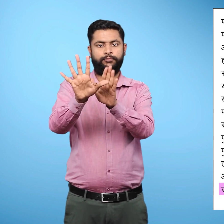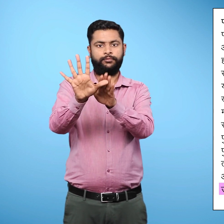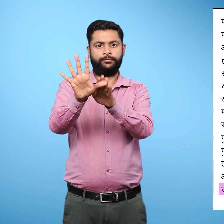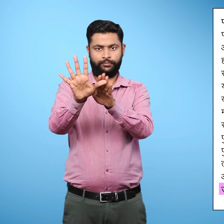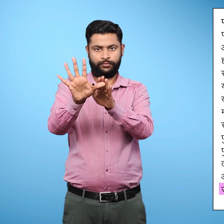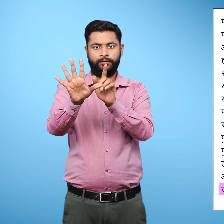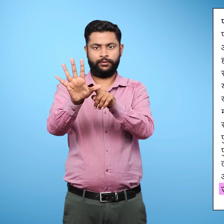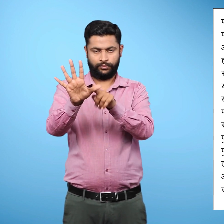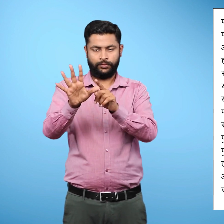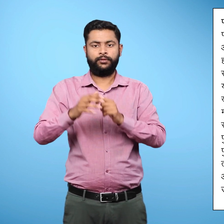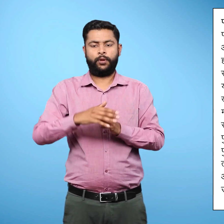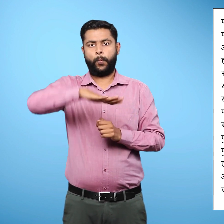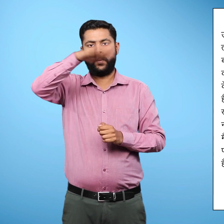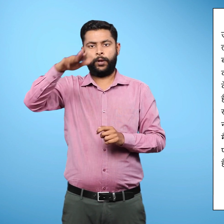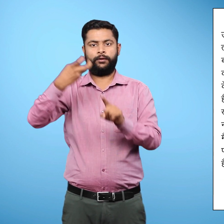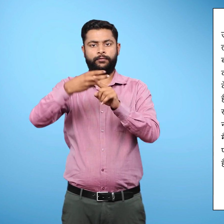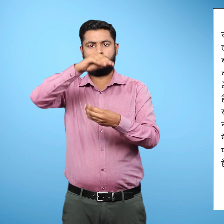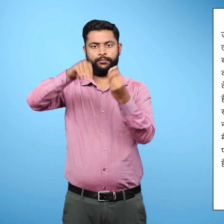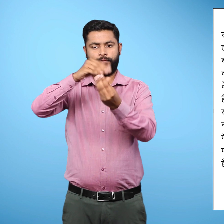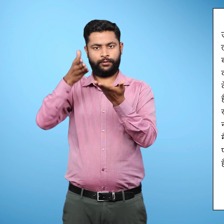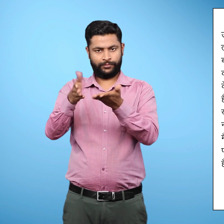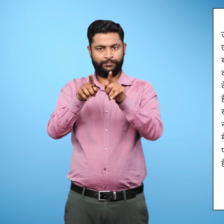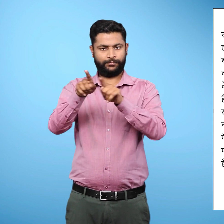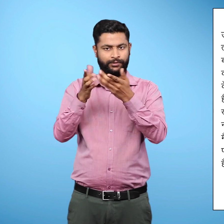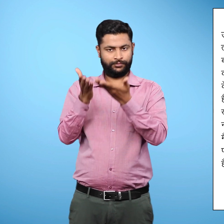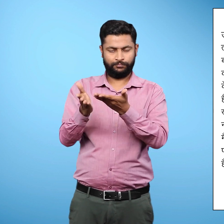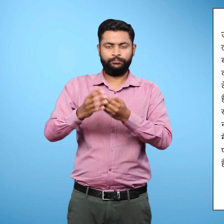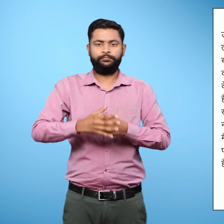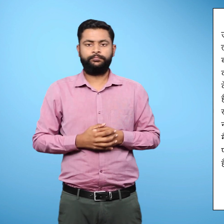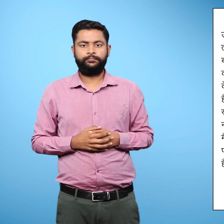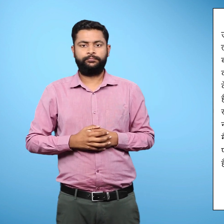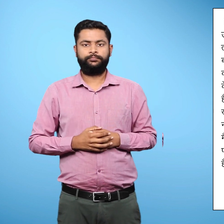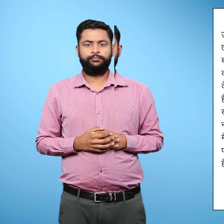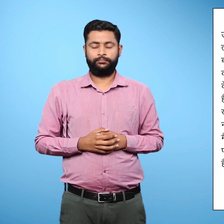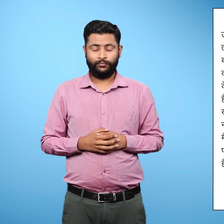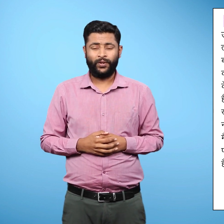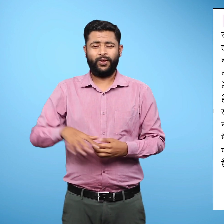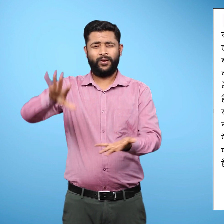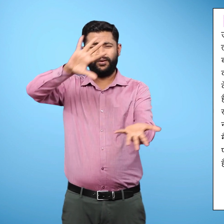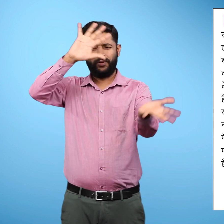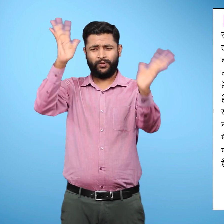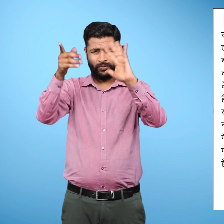है। तिब्बत का पठार